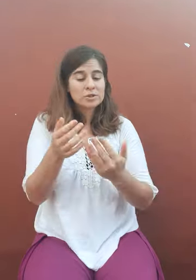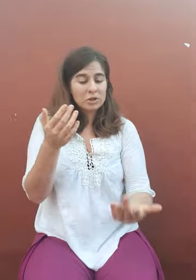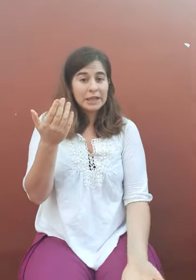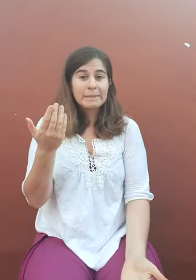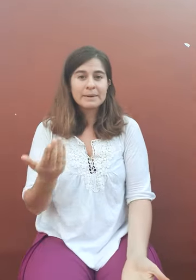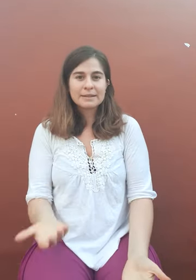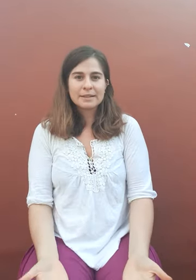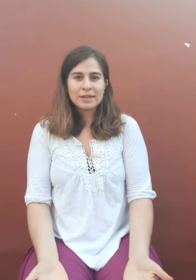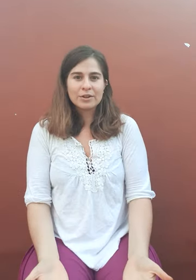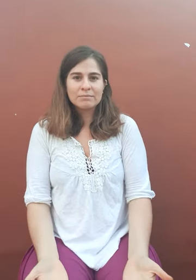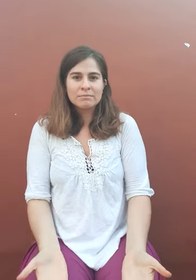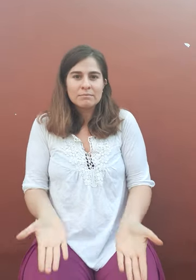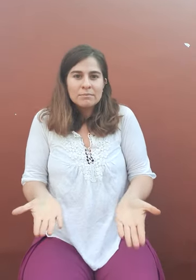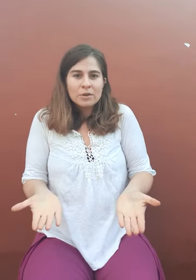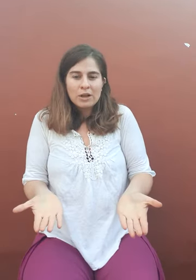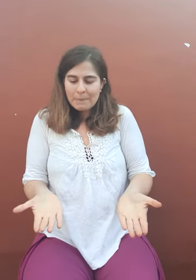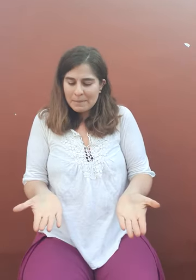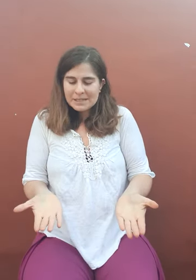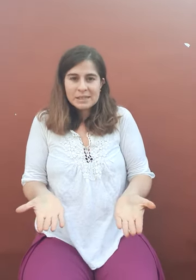Aplauso invertido Con las palmas así